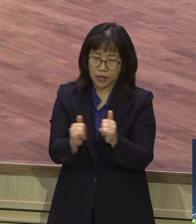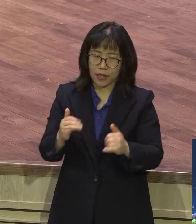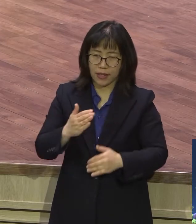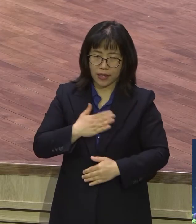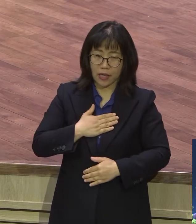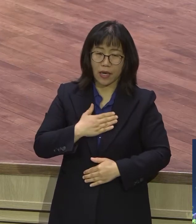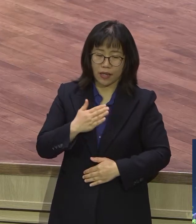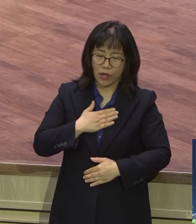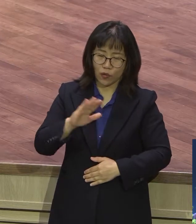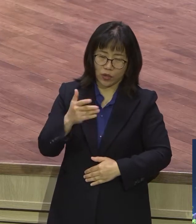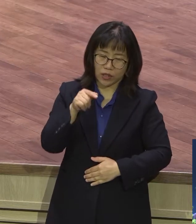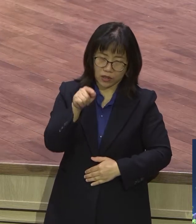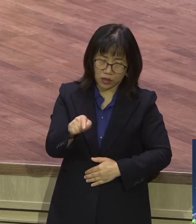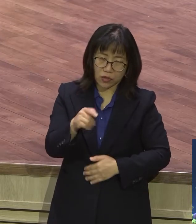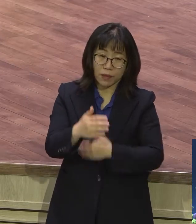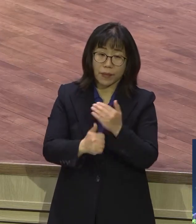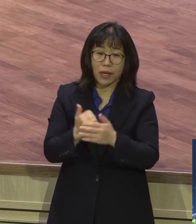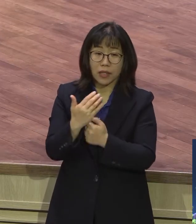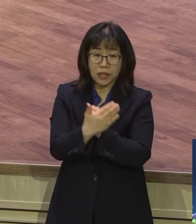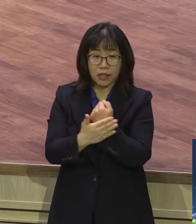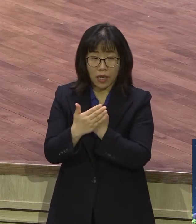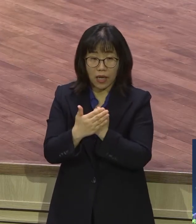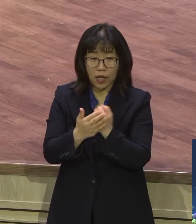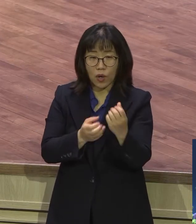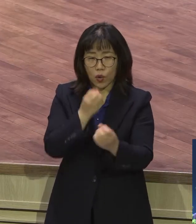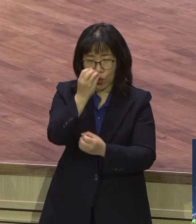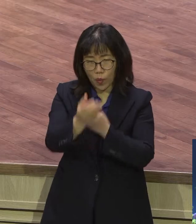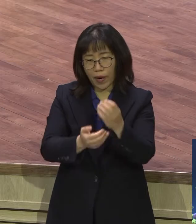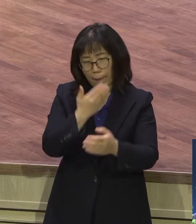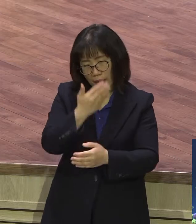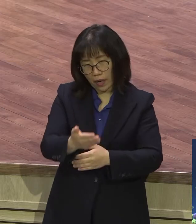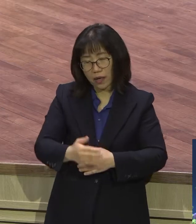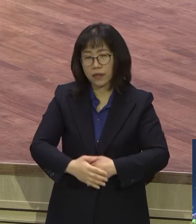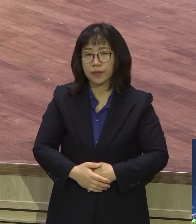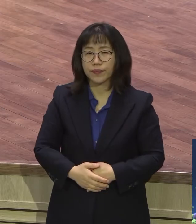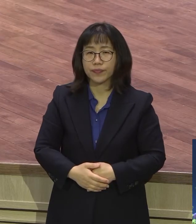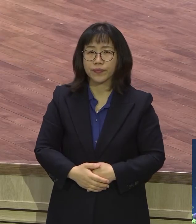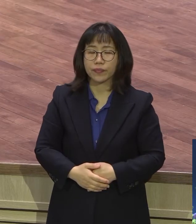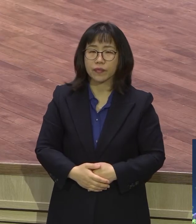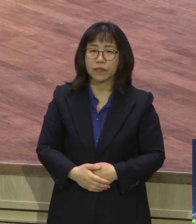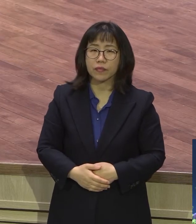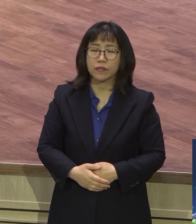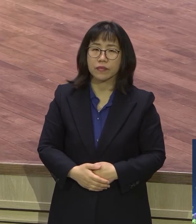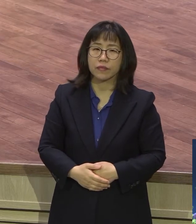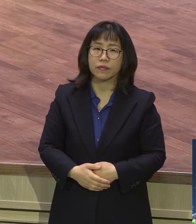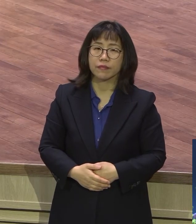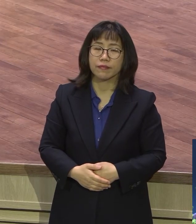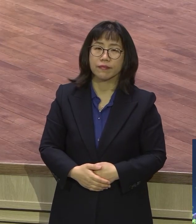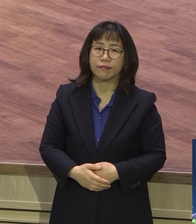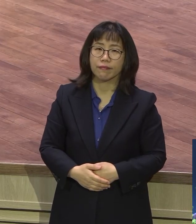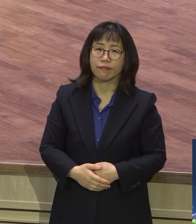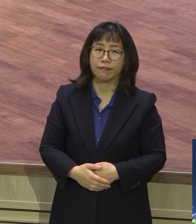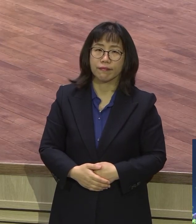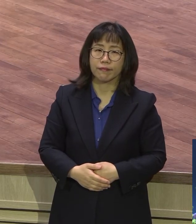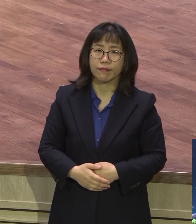이걸 질속할 수 있다는 사실을 본문을 통해서 붙잡아야 됩니다. 15절입니다.